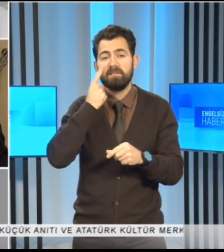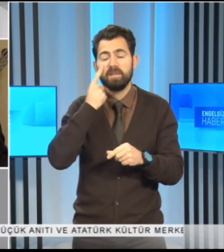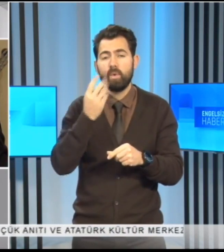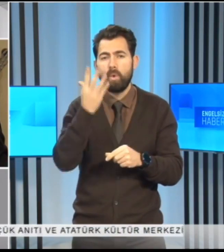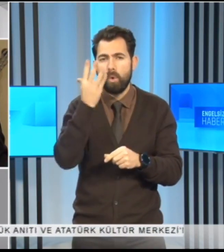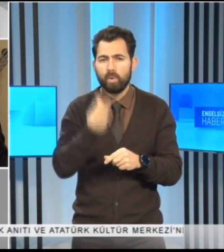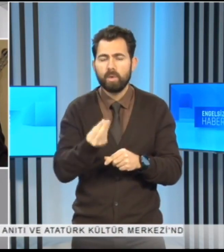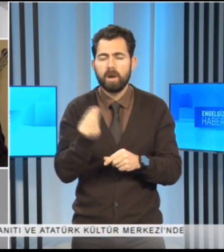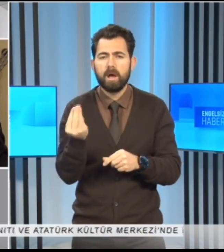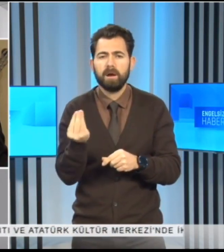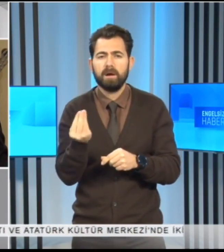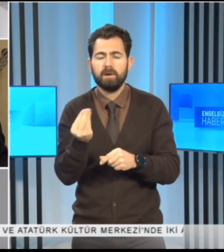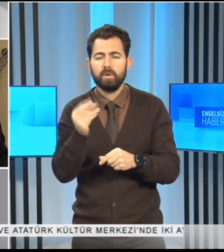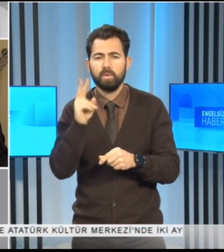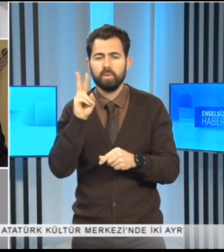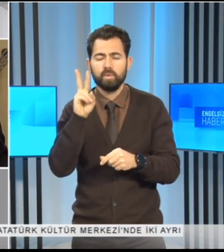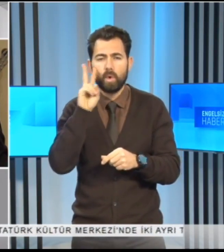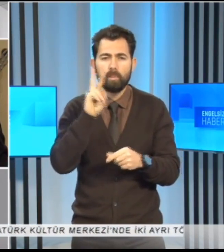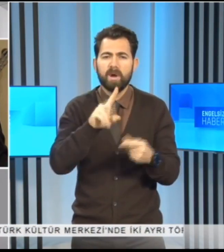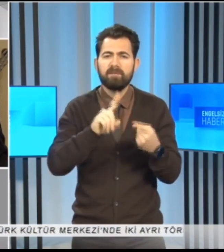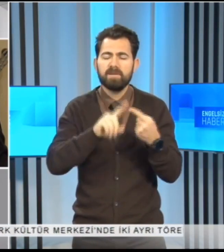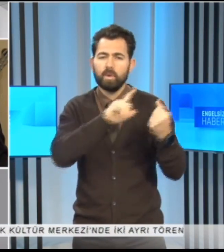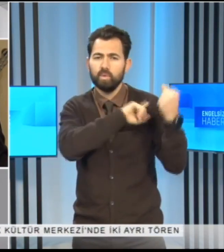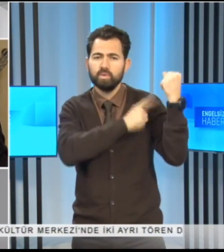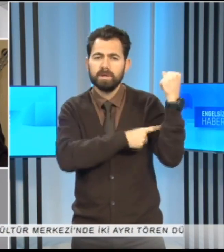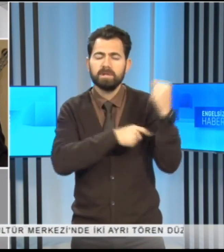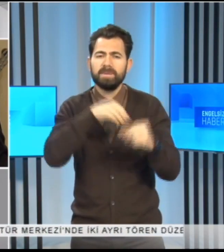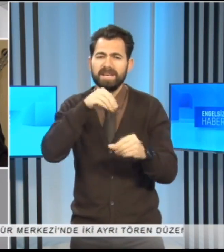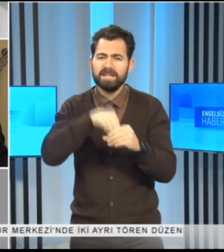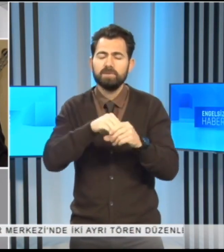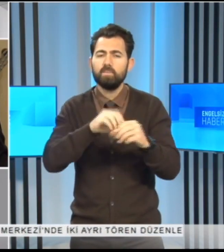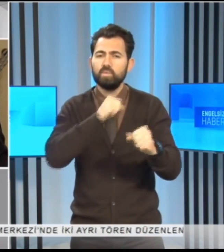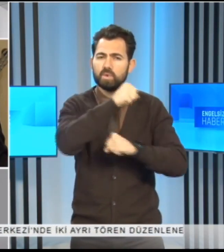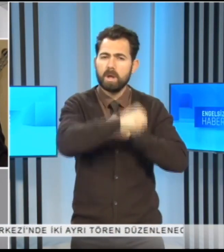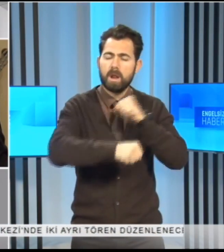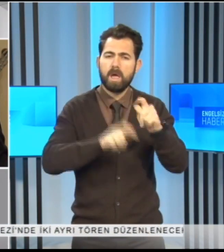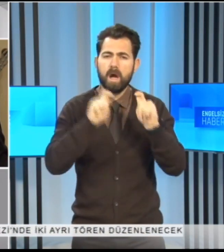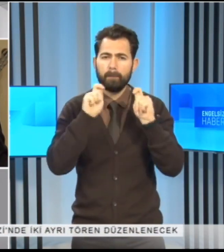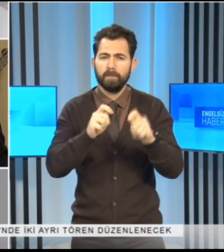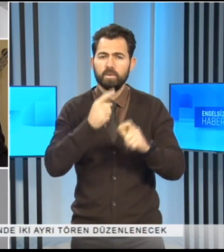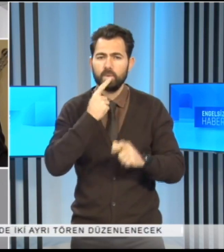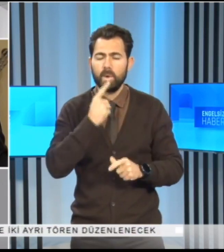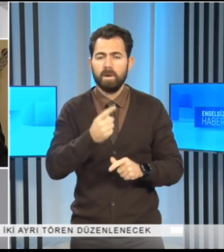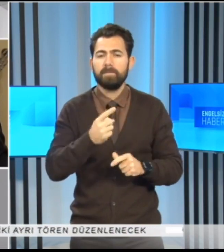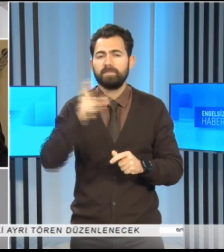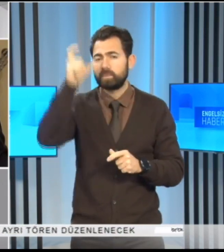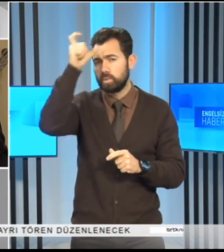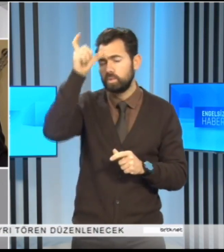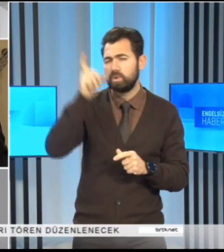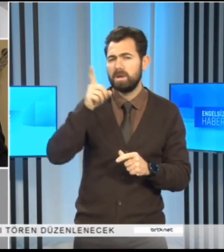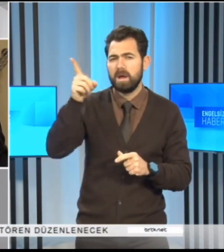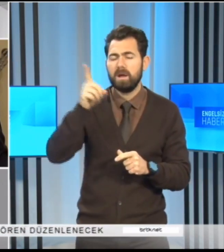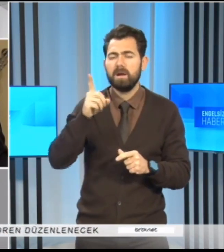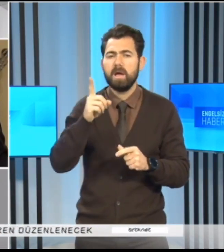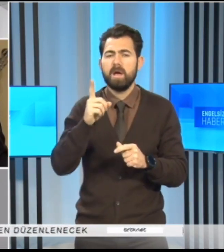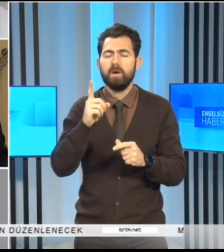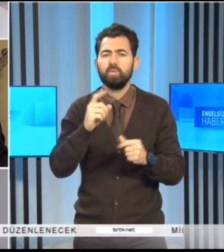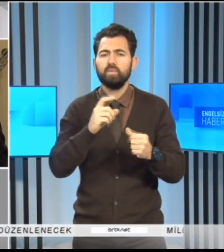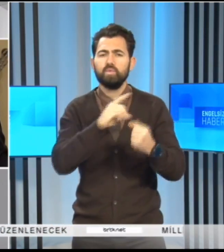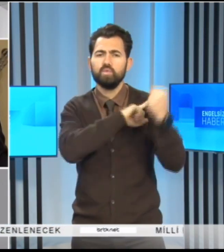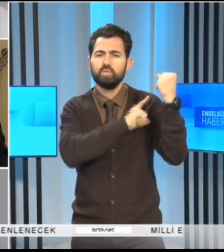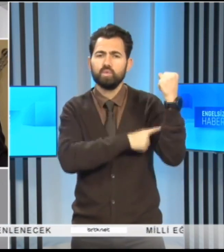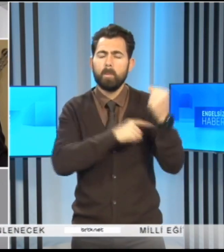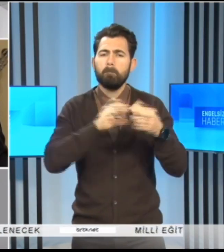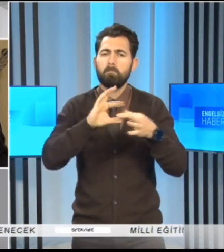Türk devleti olarak yaşatabilmek ve güçlendirmek için mücadele verdiklerini ifade ederek Türkiye ile